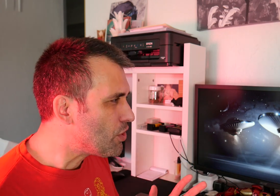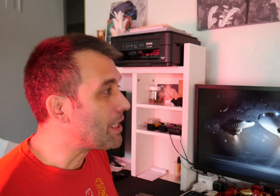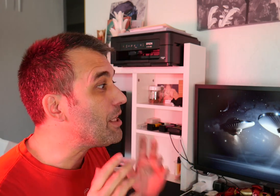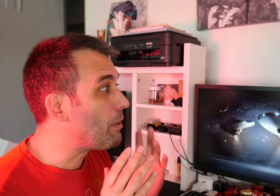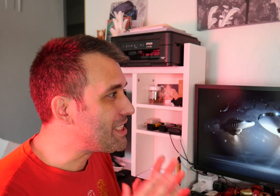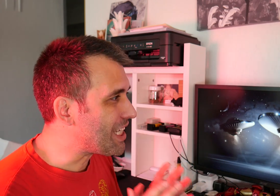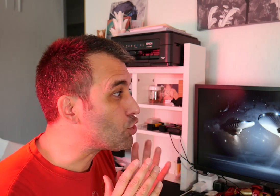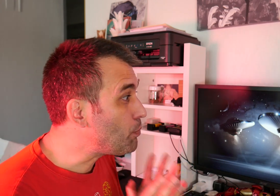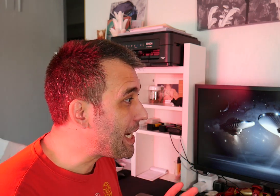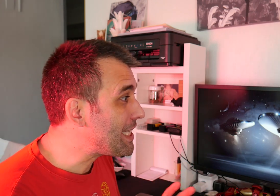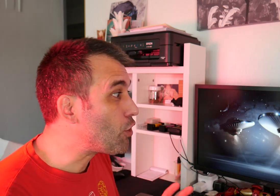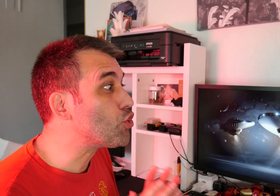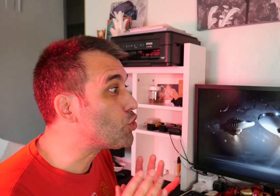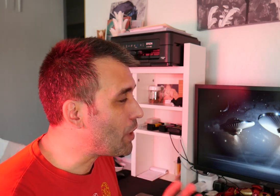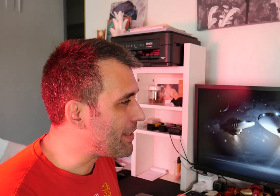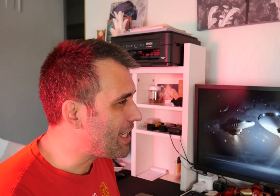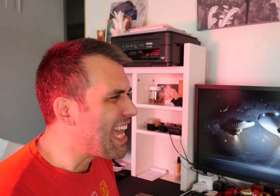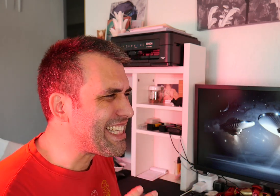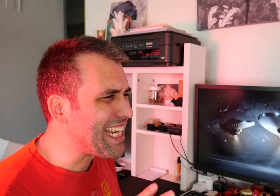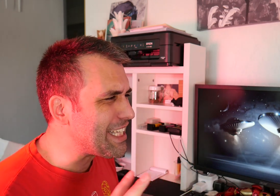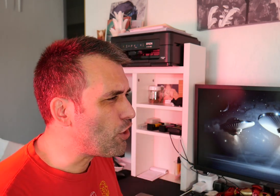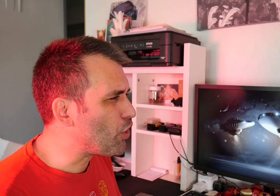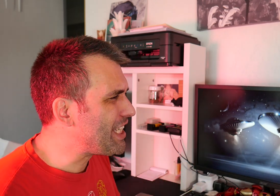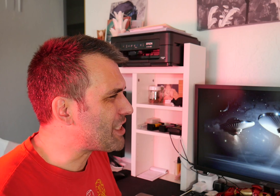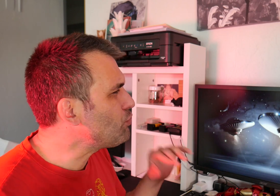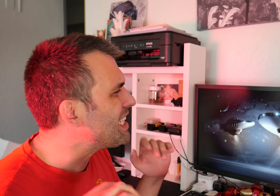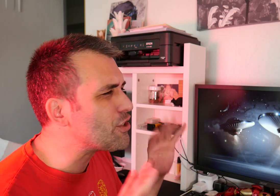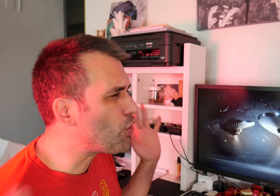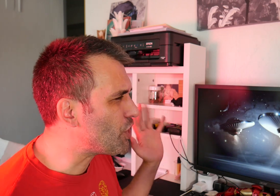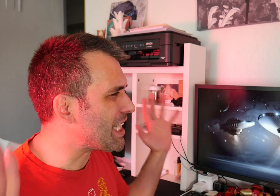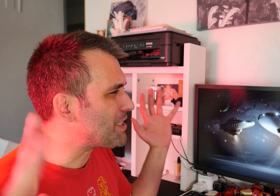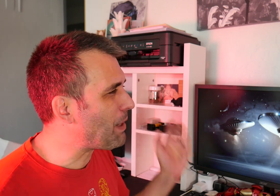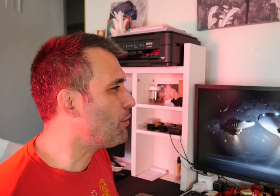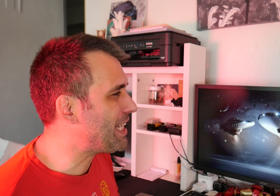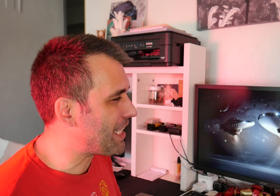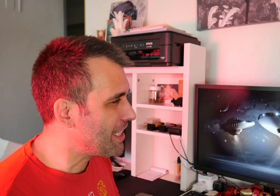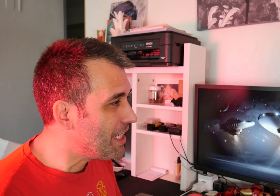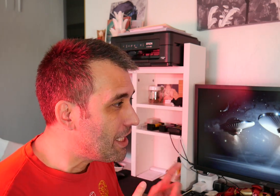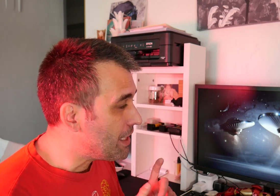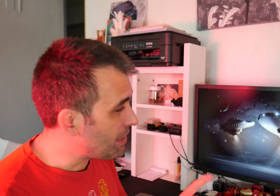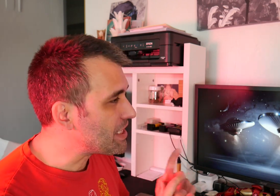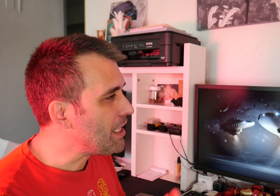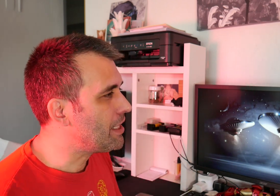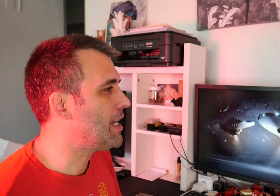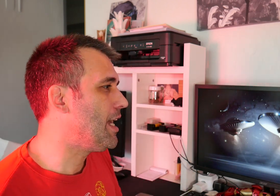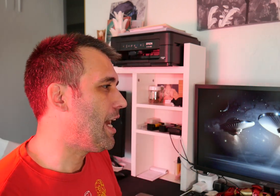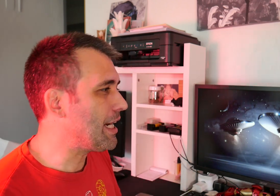que me llevó a visitar su planeta con su nave. Traje tecnologías aún desconocidas para la humanidad. Y ¿sabes qué? Al